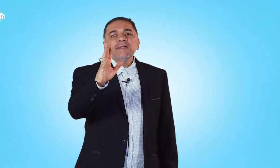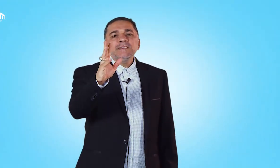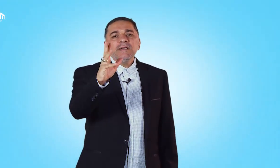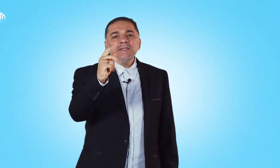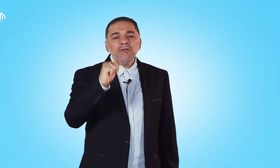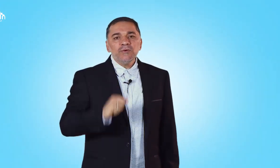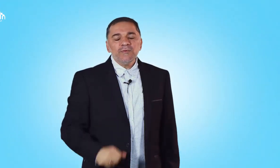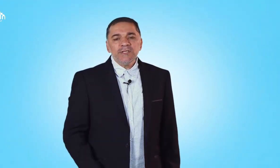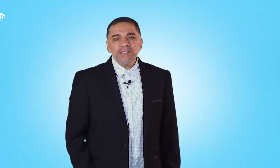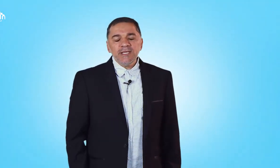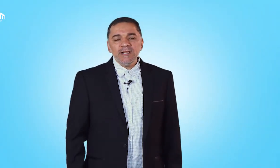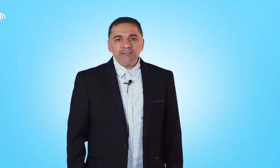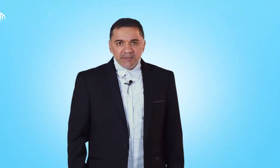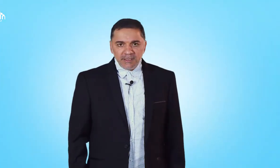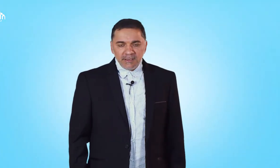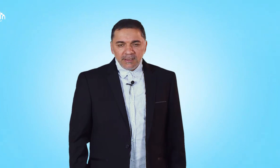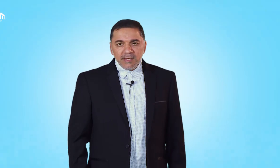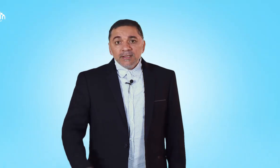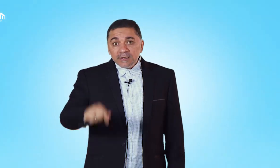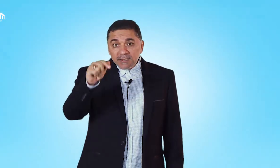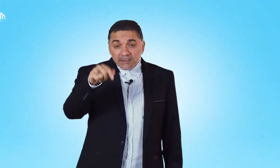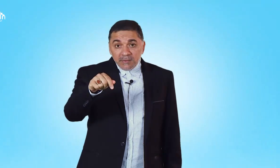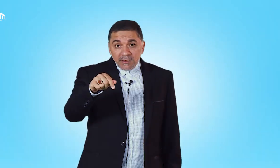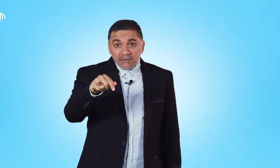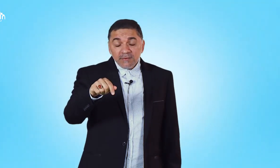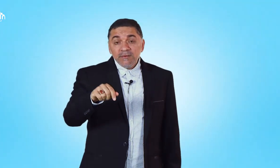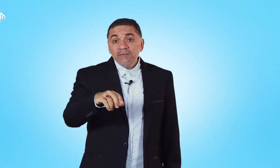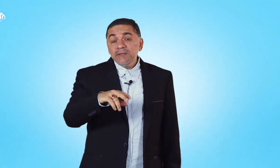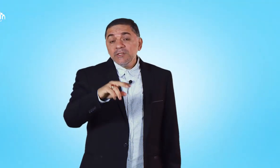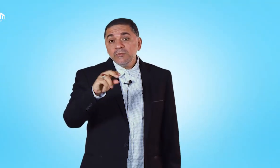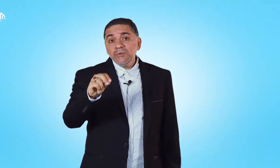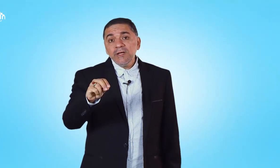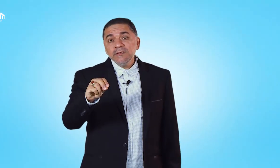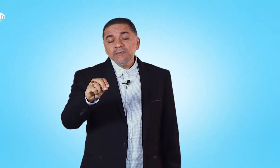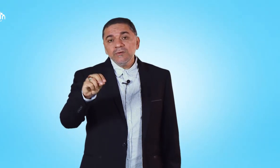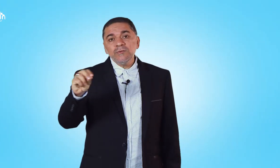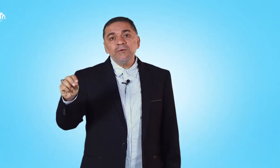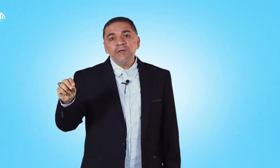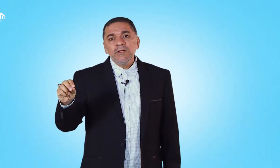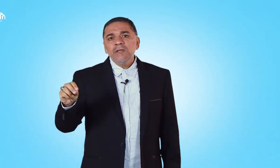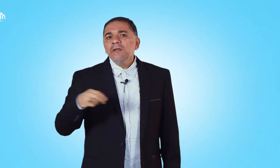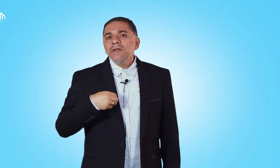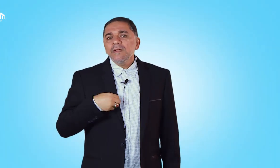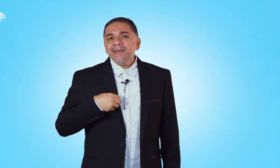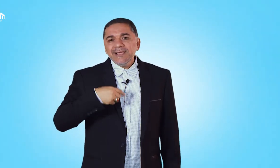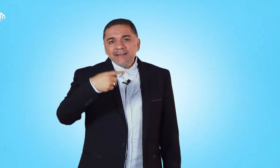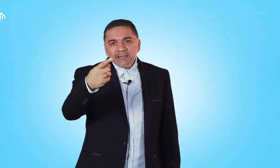نستخدم الحروف الهجائية الأصبعية نستخدمها في مجموعة أمور قد ألتقي